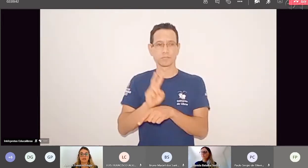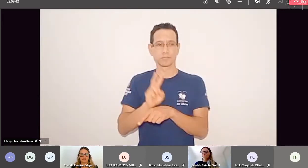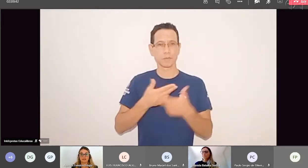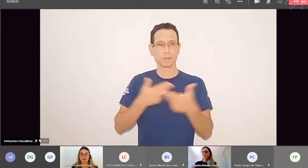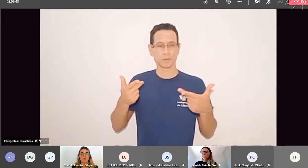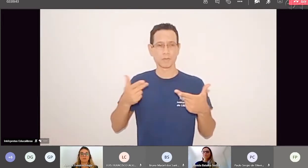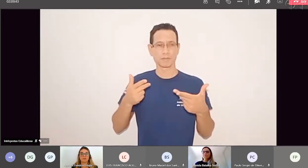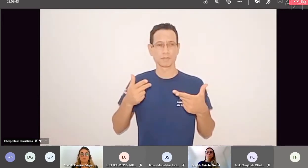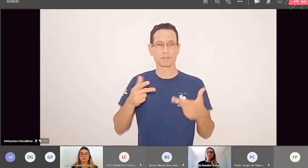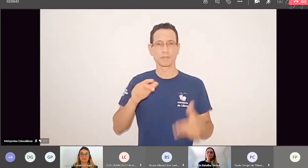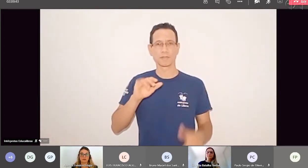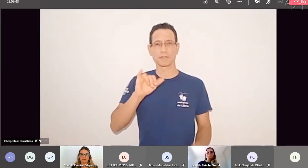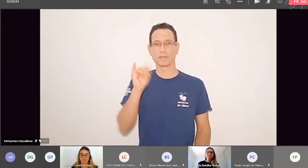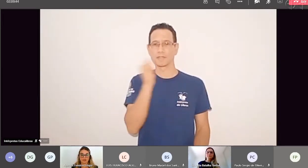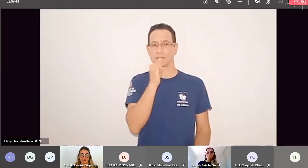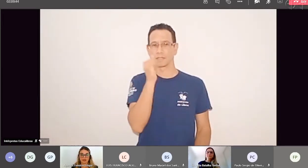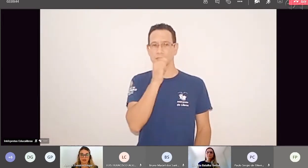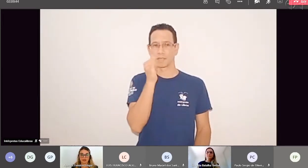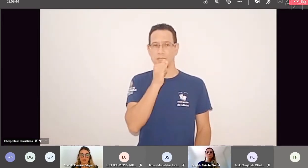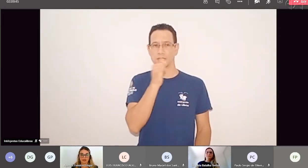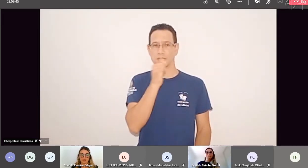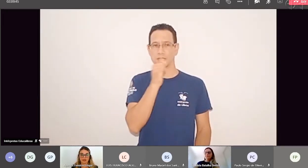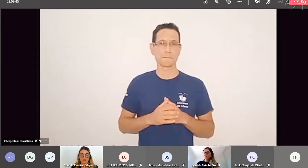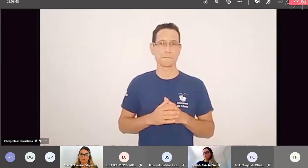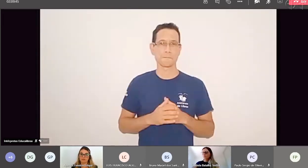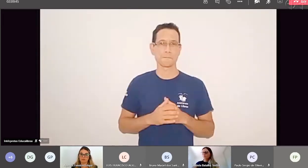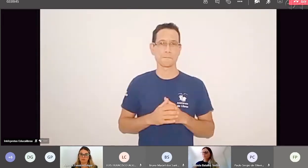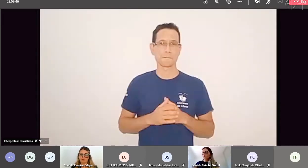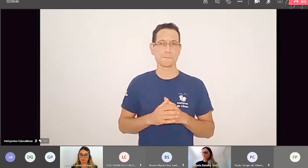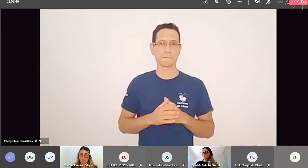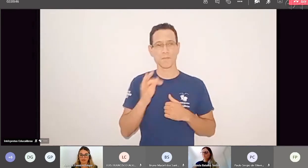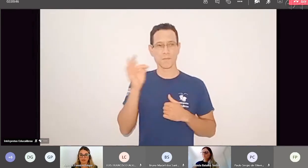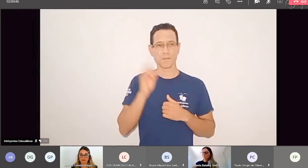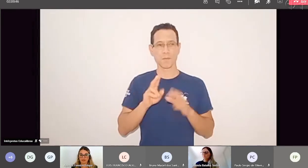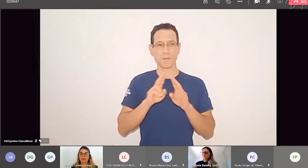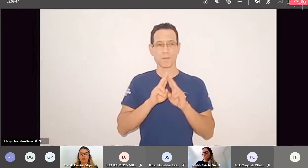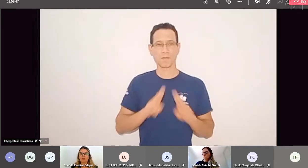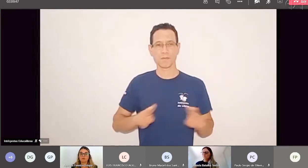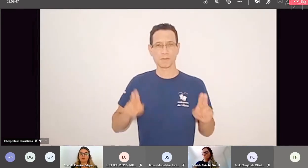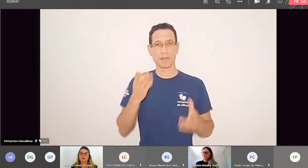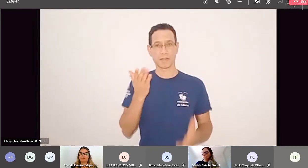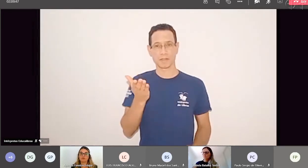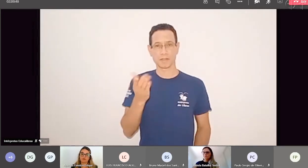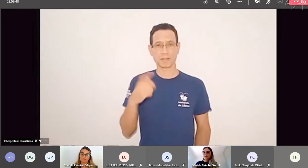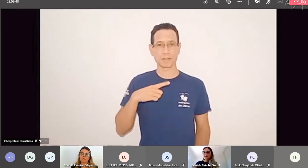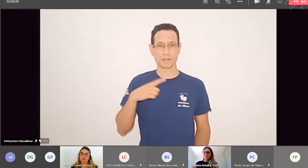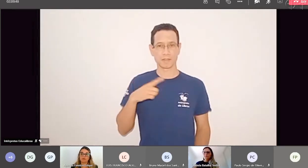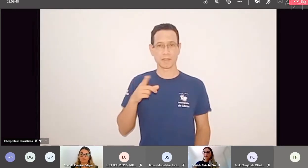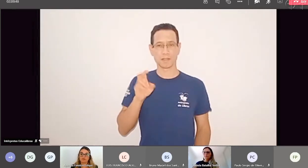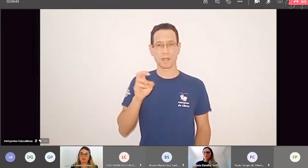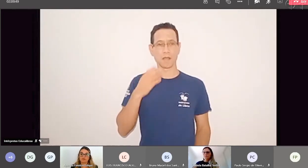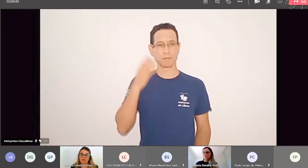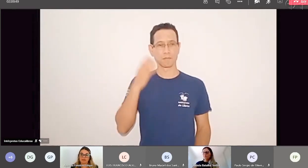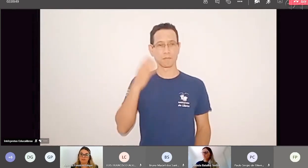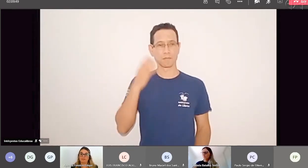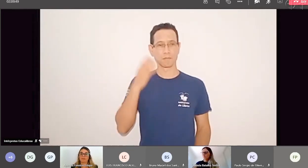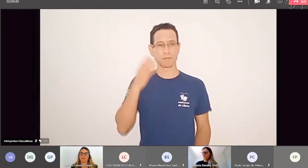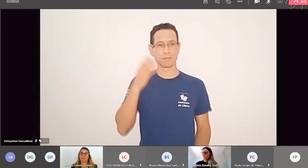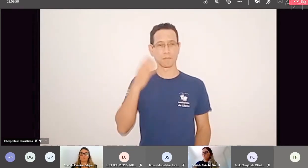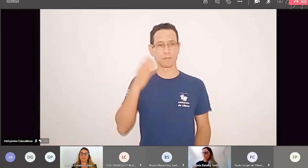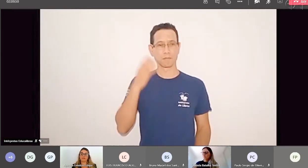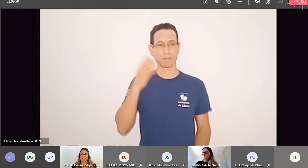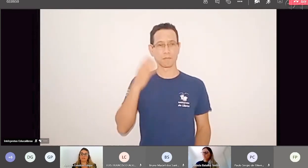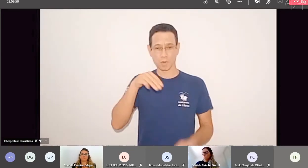de Pisa, Itália. Doutor Fábio está com a palavra, são 25 minutos de palestra, nos últimos cinco minutos e eu o